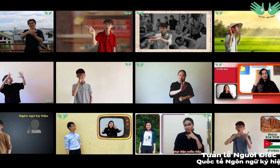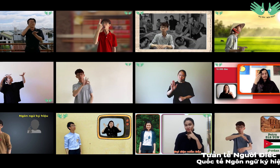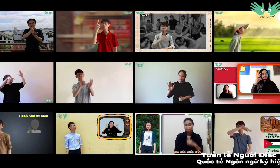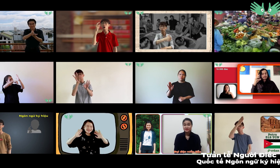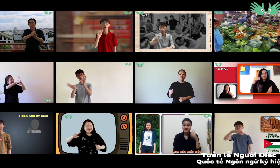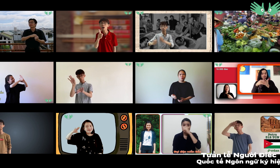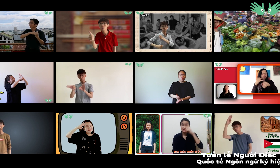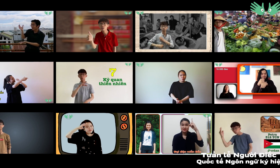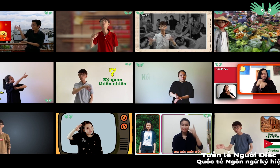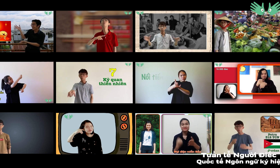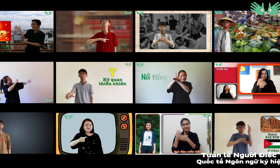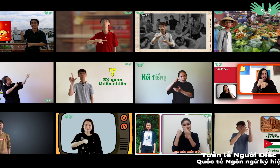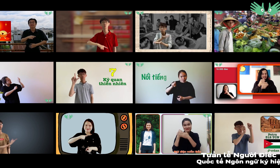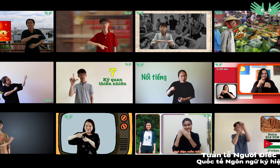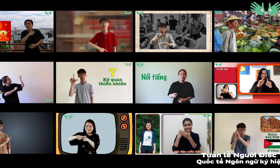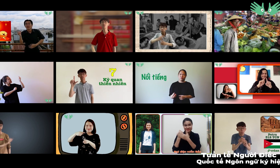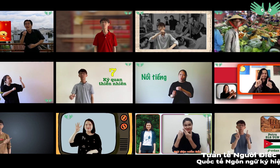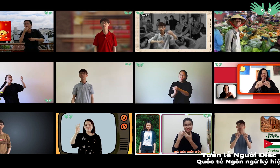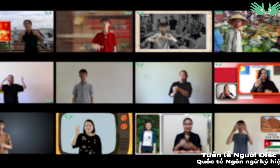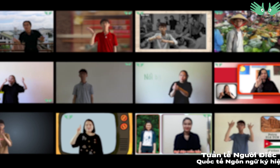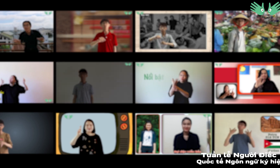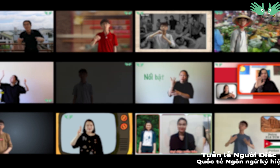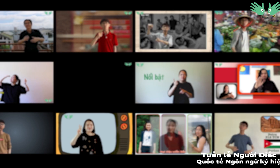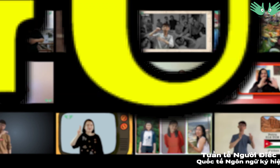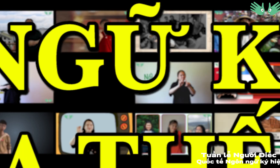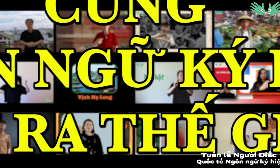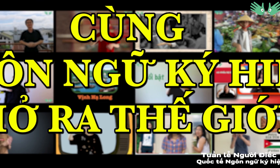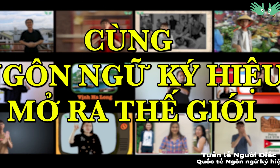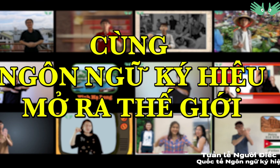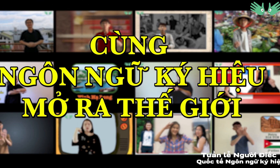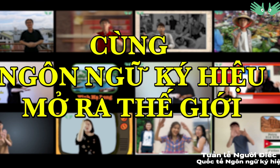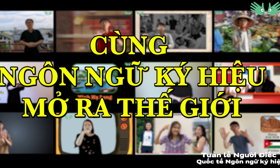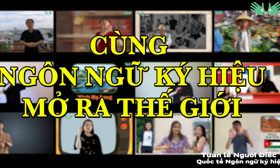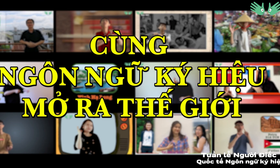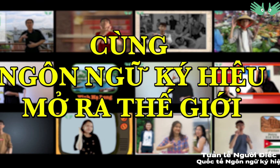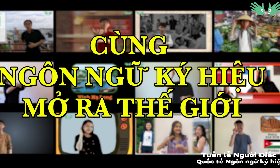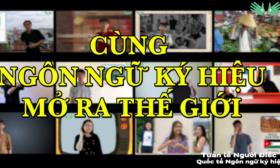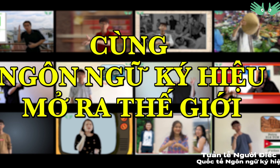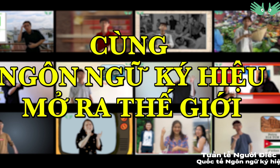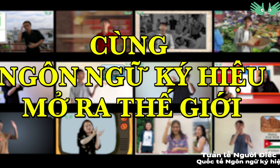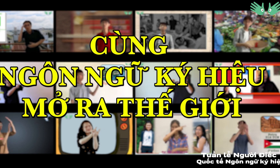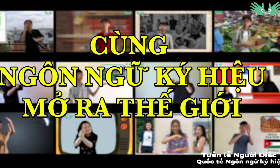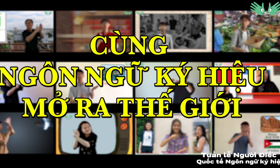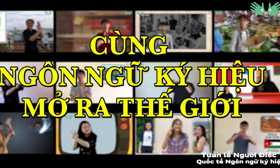Hãy subscribe cho La School Để không bỏ lỡ